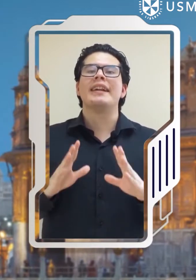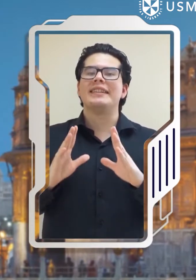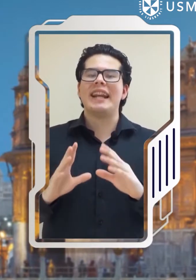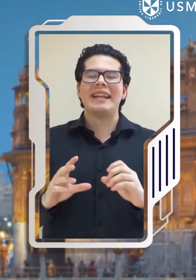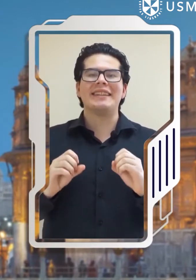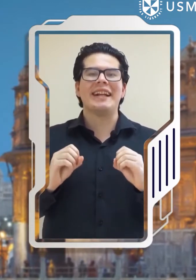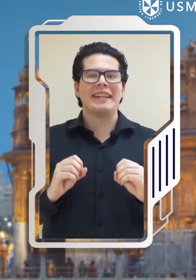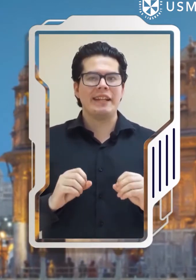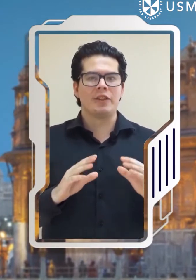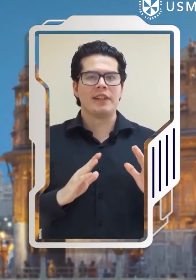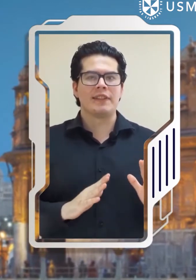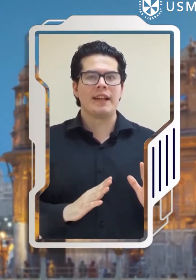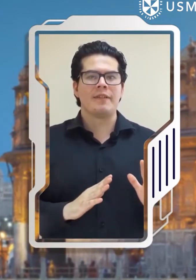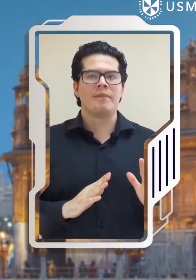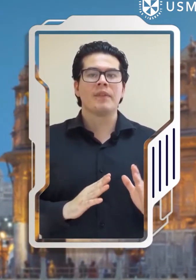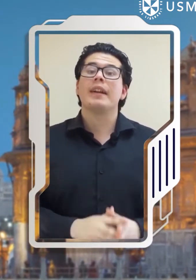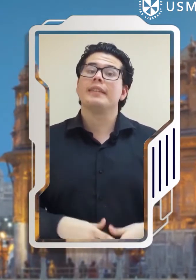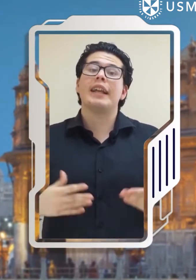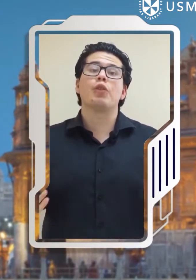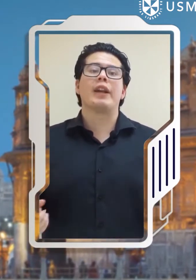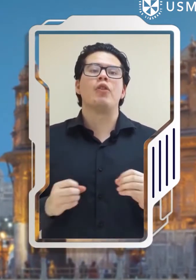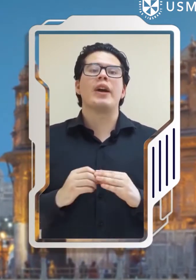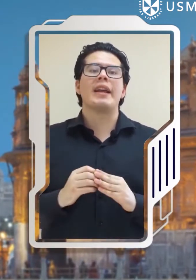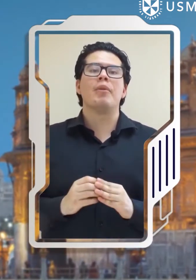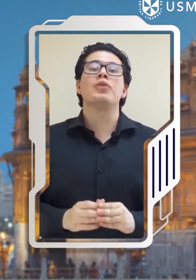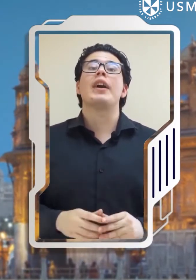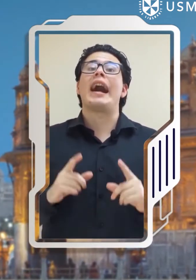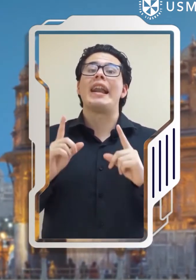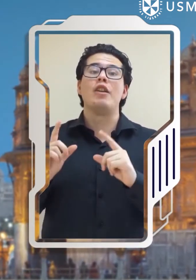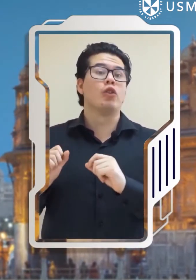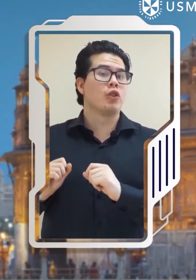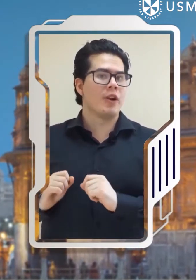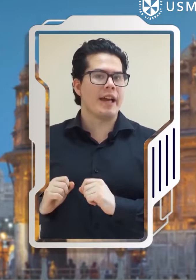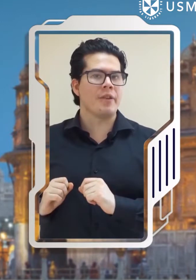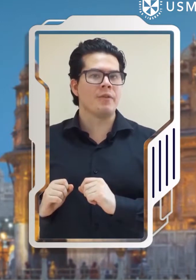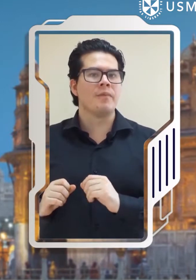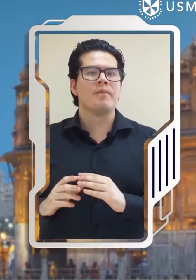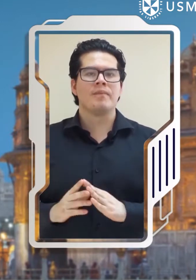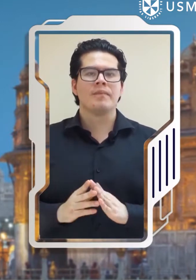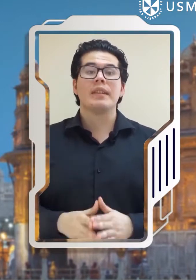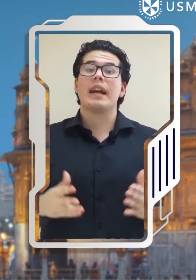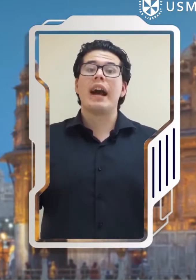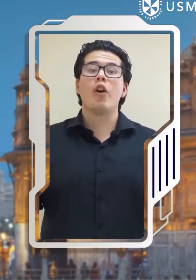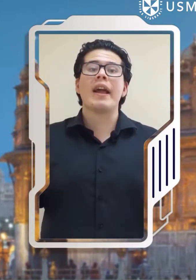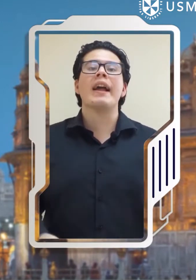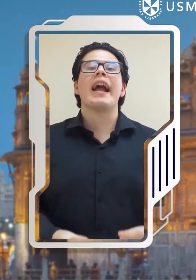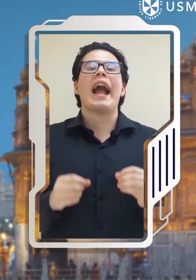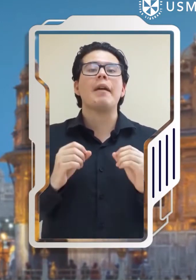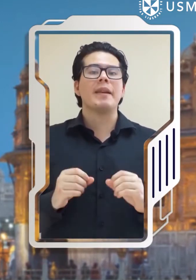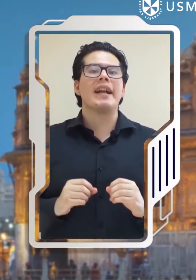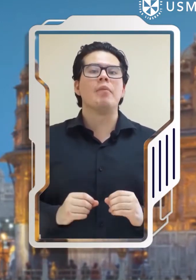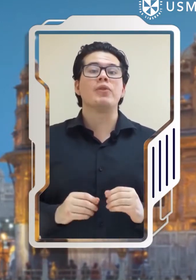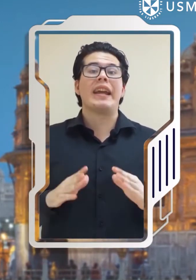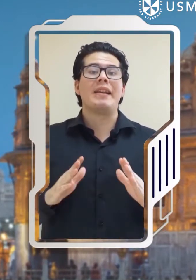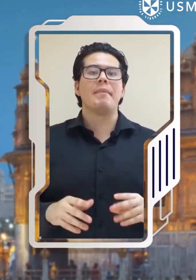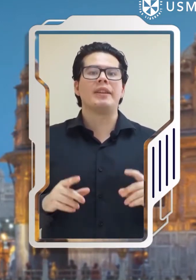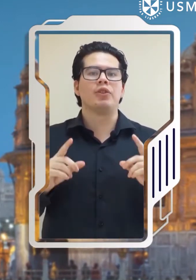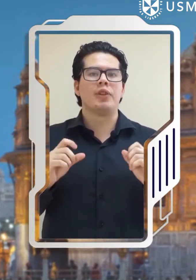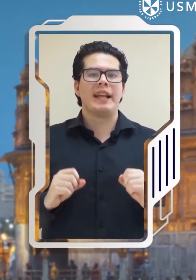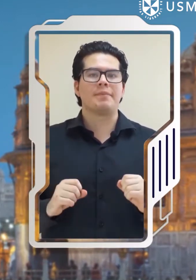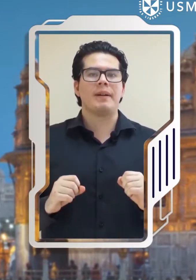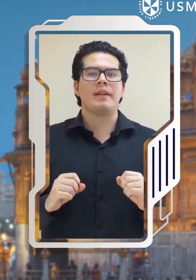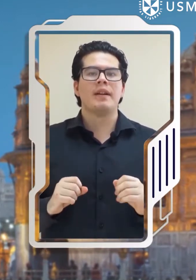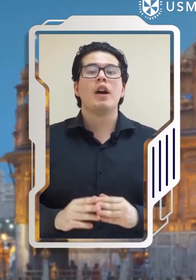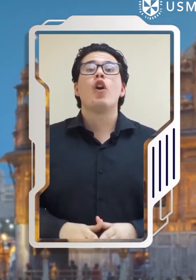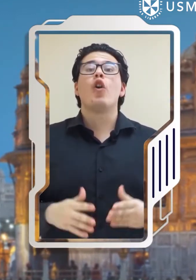obtener 30 kilos de sal Dato que colocaremos al otro lado Ahora, aplicamos el